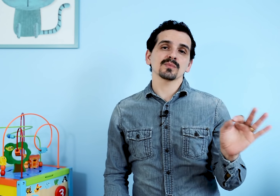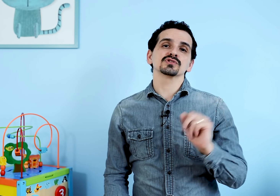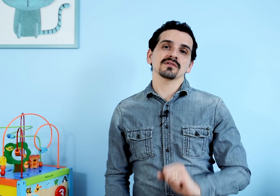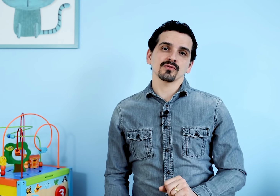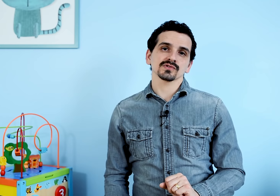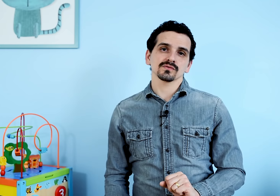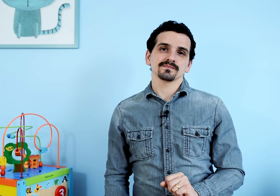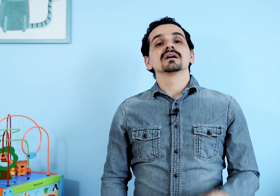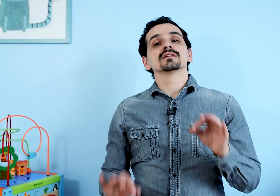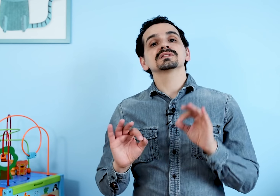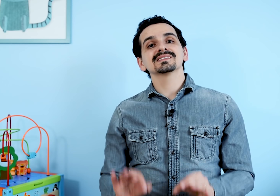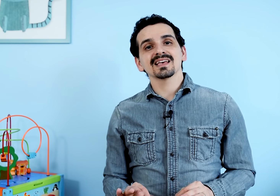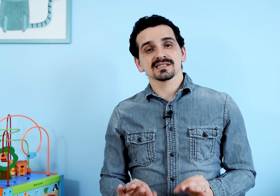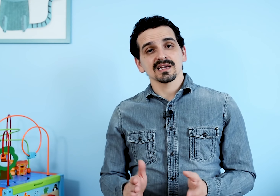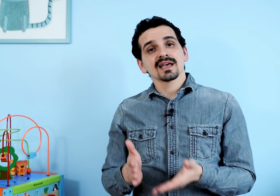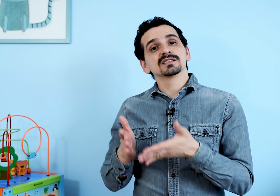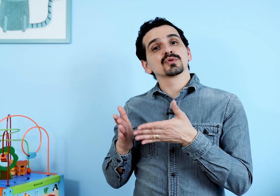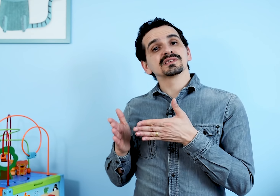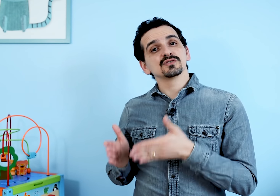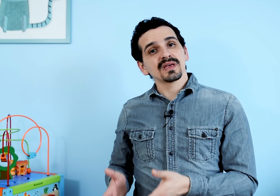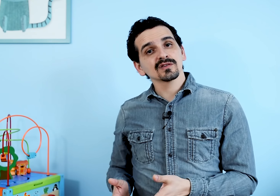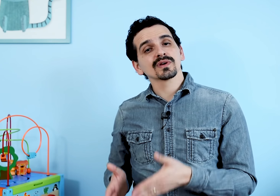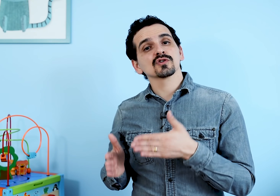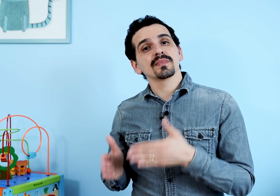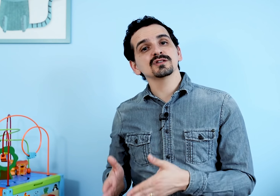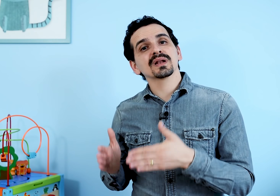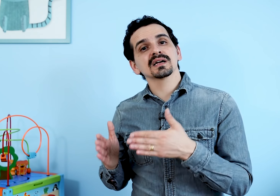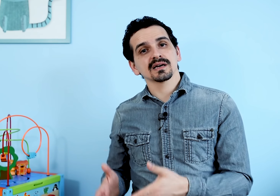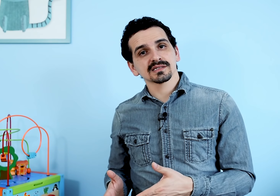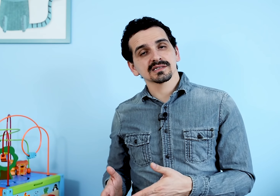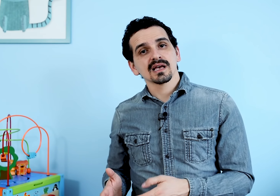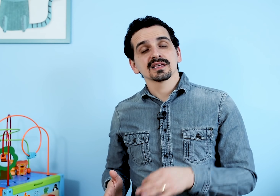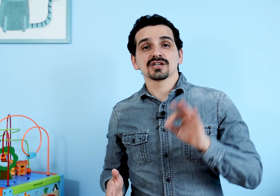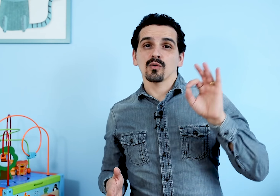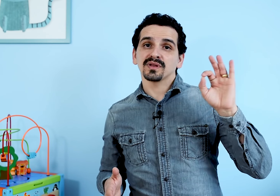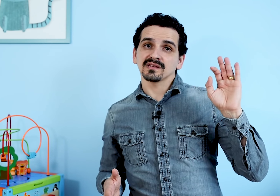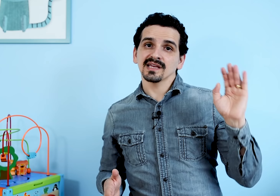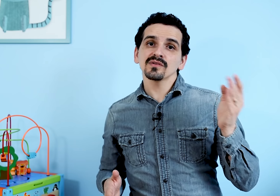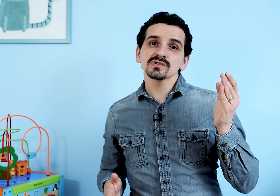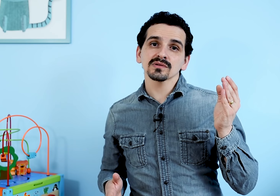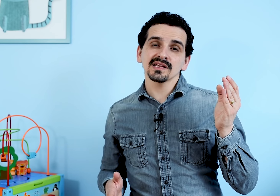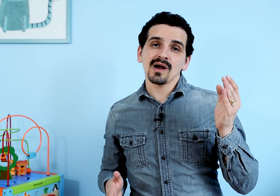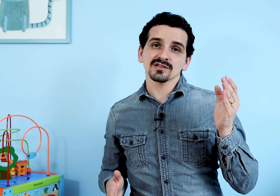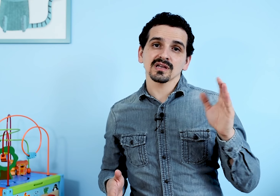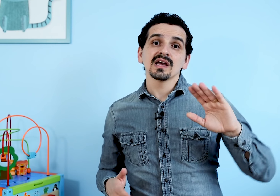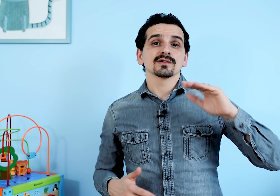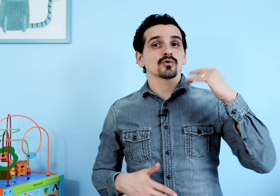tempo de reforço. Não se esqueça, esse procedimento é somente para crianças que já compreenderam a função da linguagem, que eu